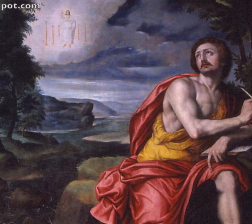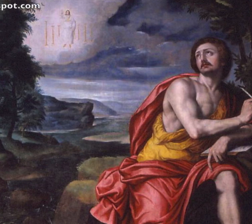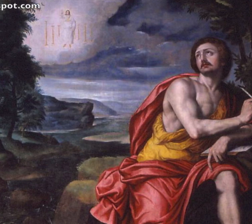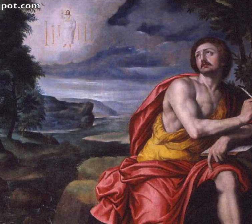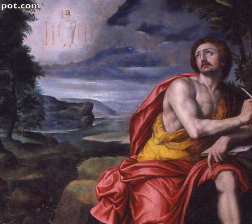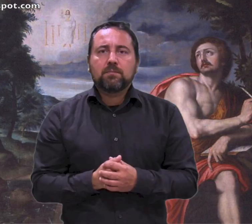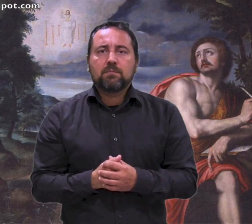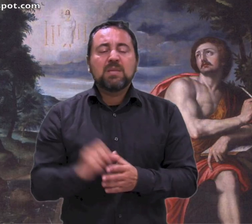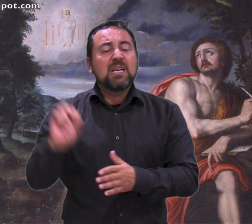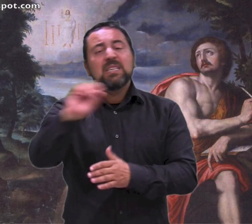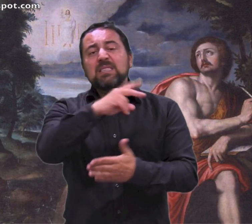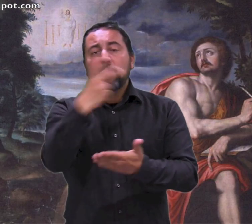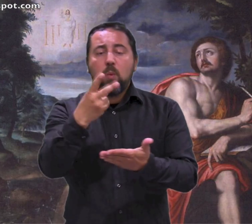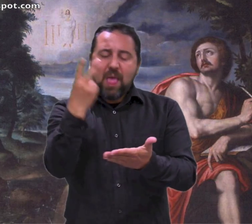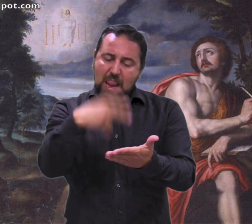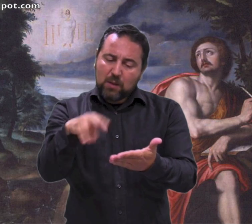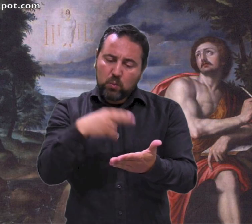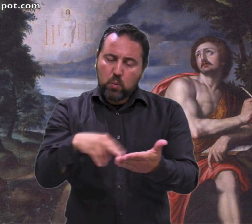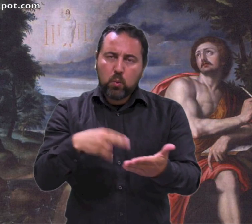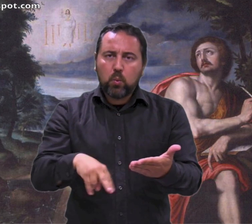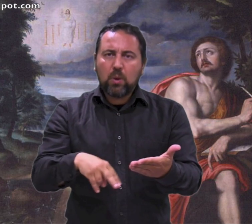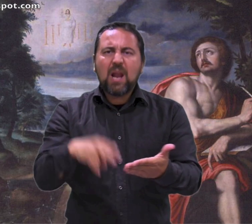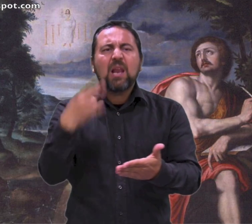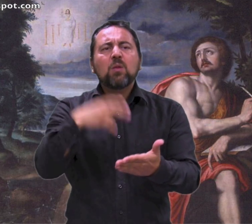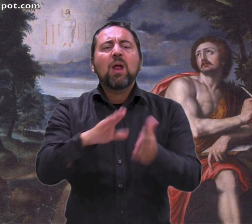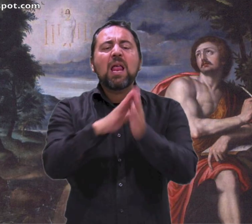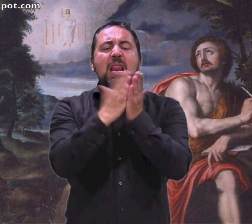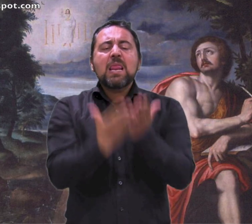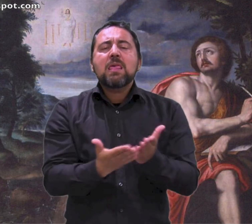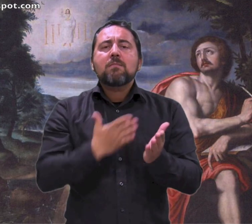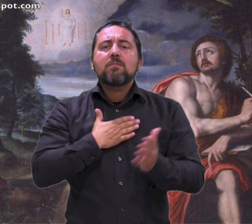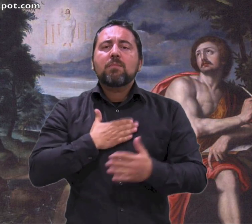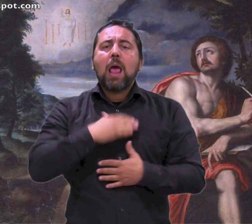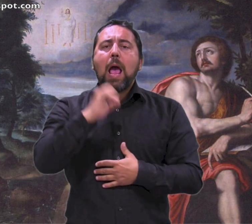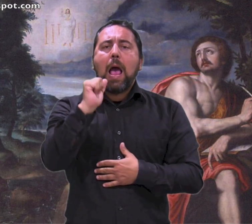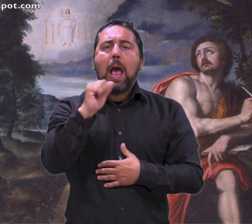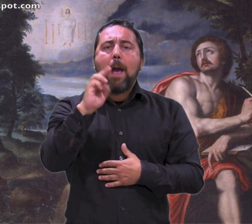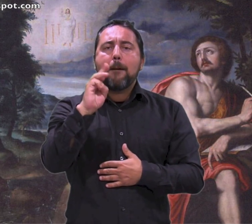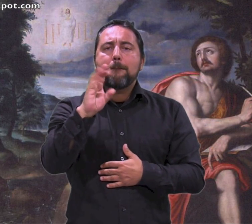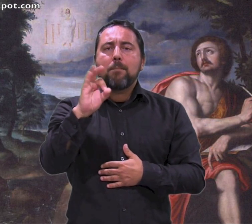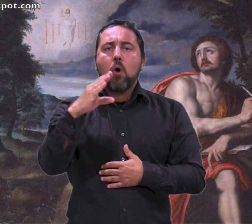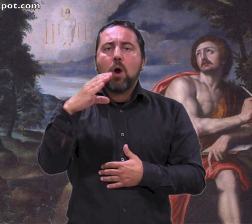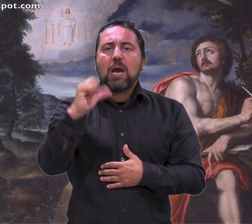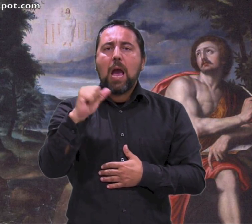Misericordia. Segunda lectura. Lectura del libro del